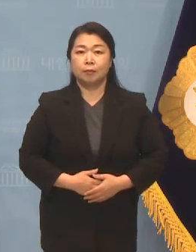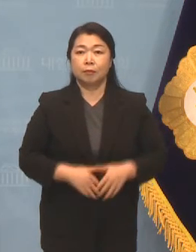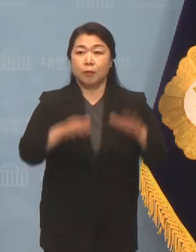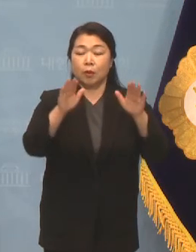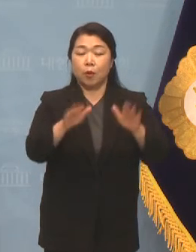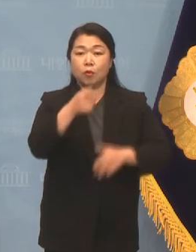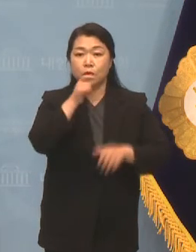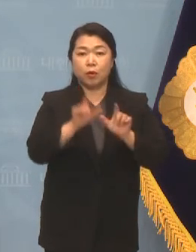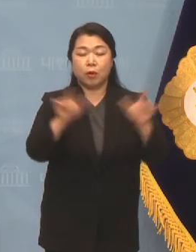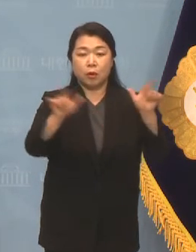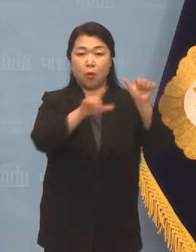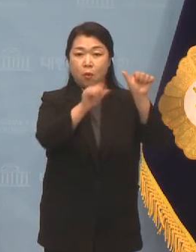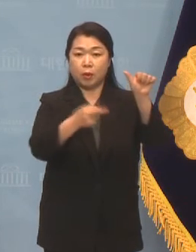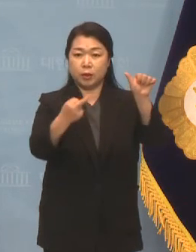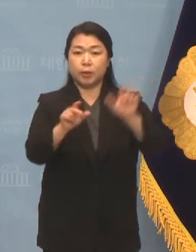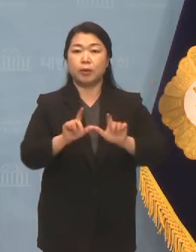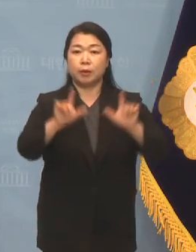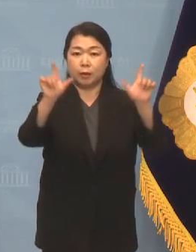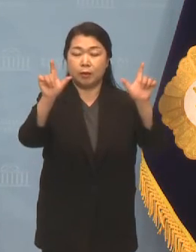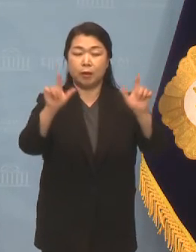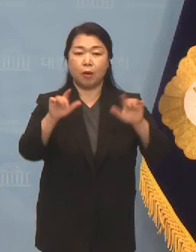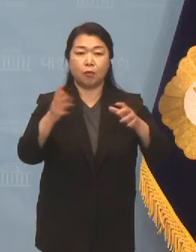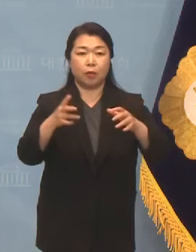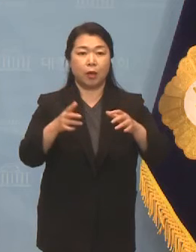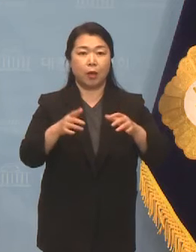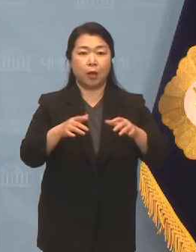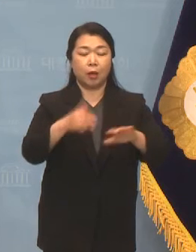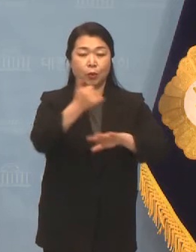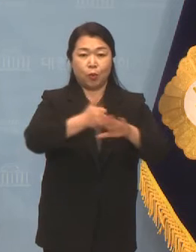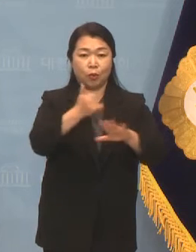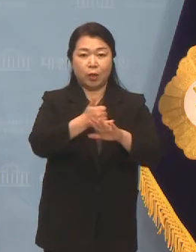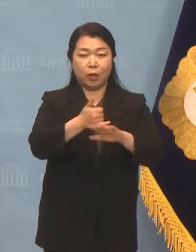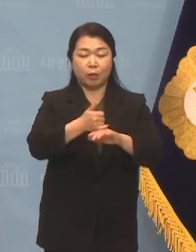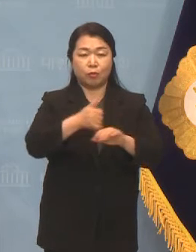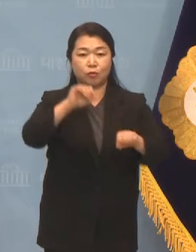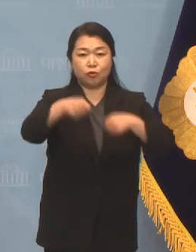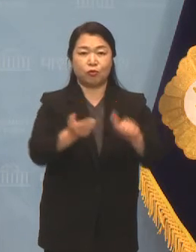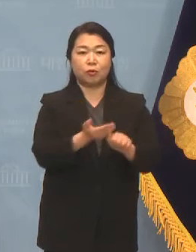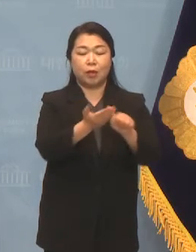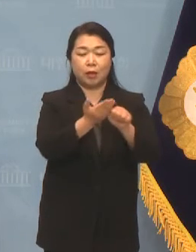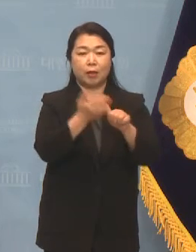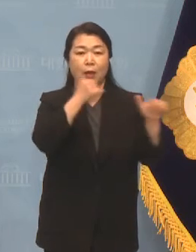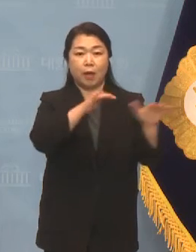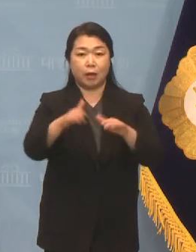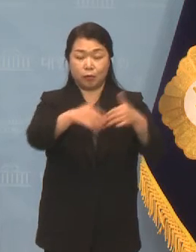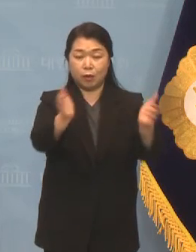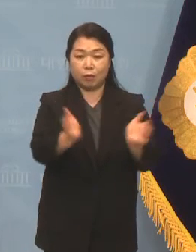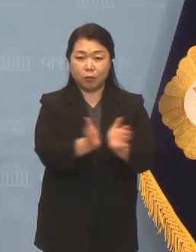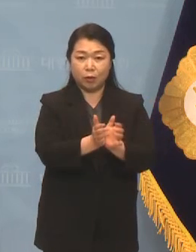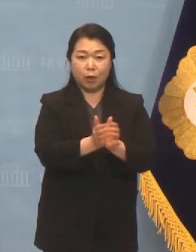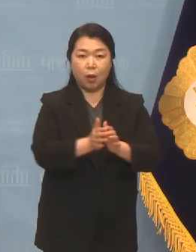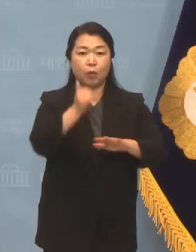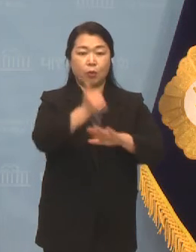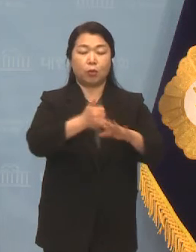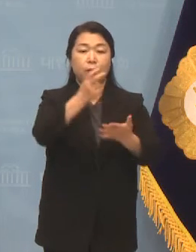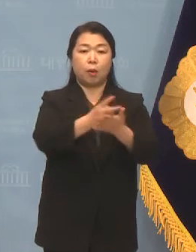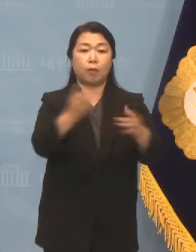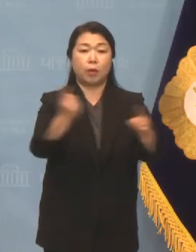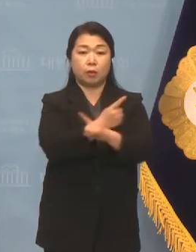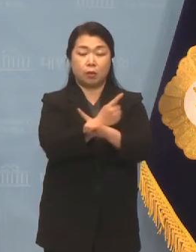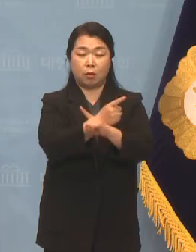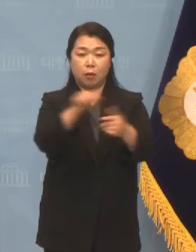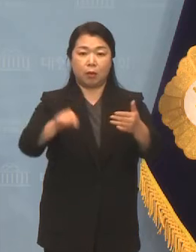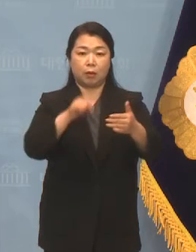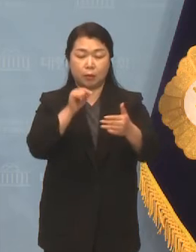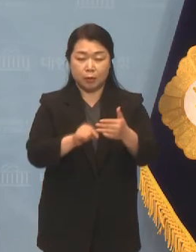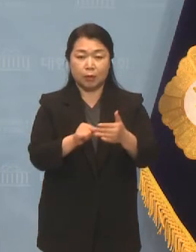오는 수요일 5월 12일 국회 농림축산식품해양수산위원회는 농지법 개정안에 대한 전문가